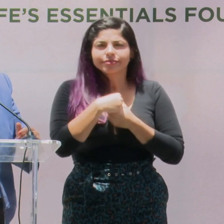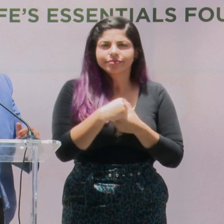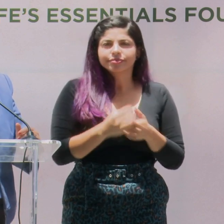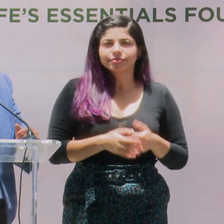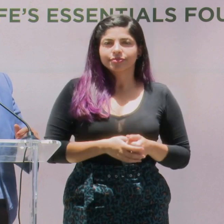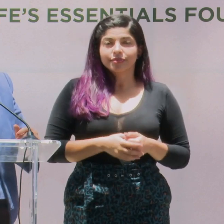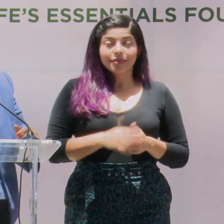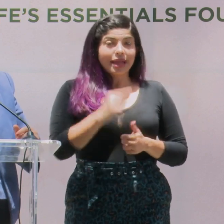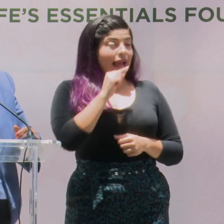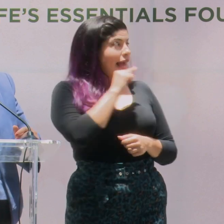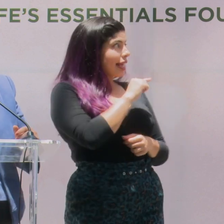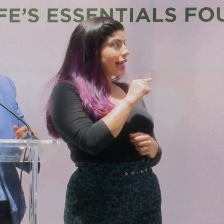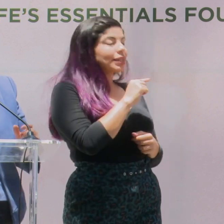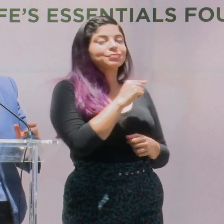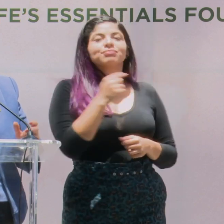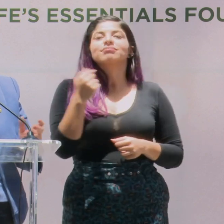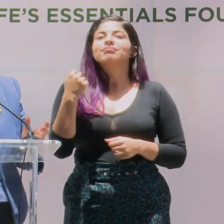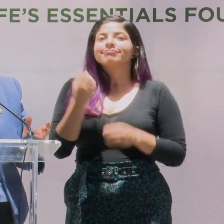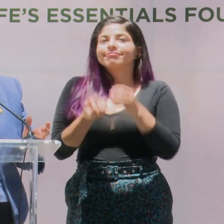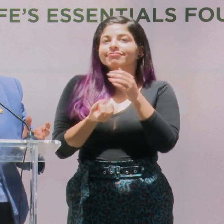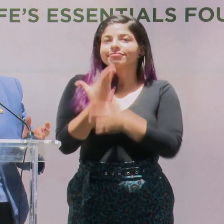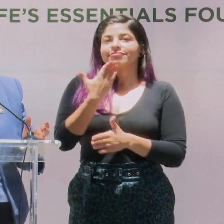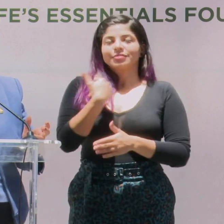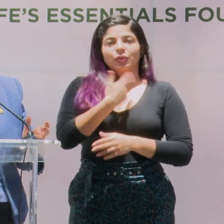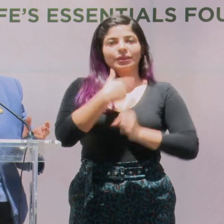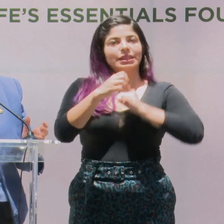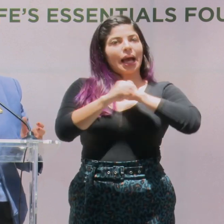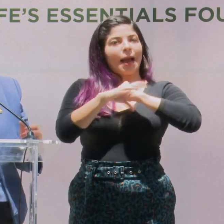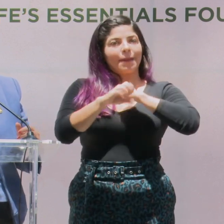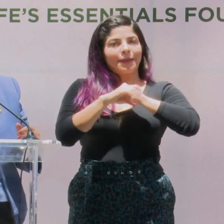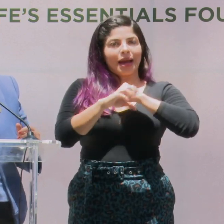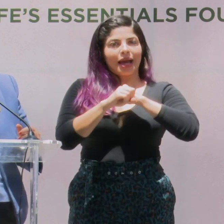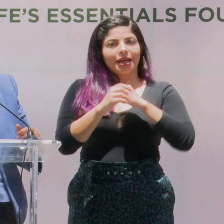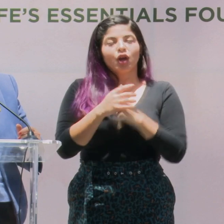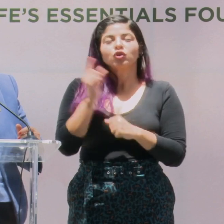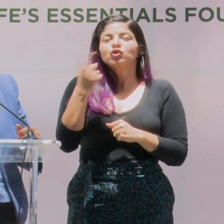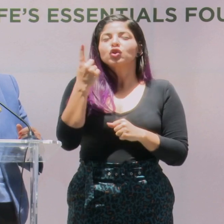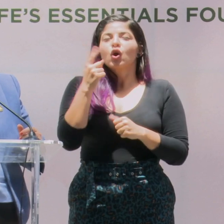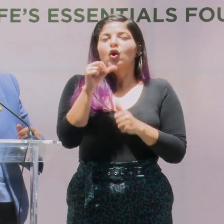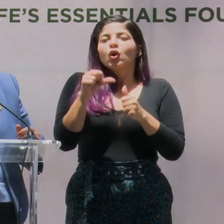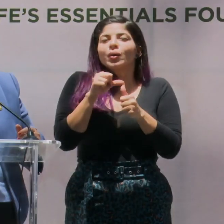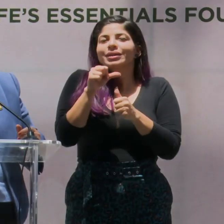Es aquí donde sale nuestra campaña, Solo lo esencial.